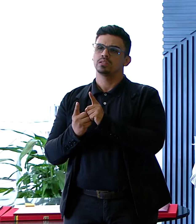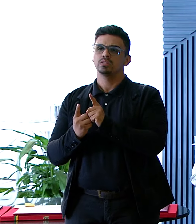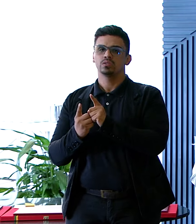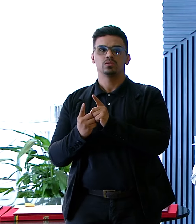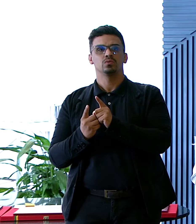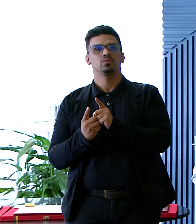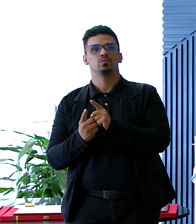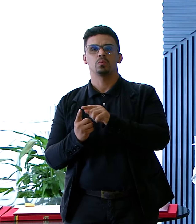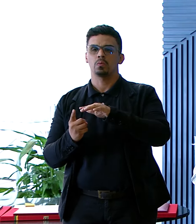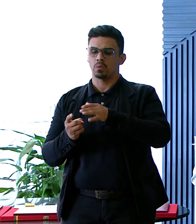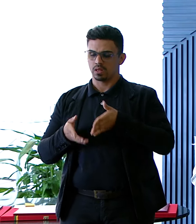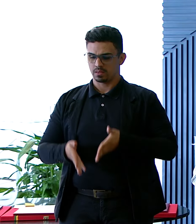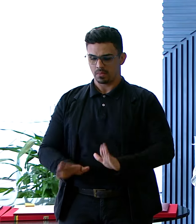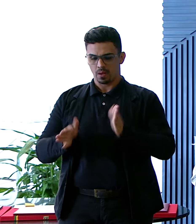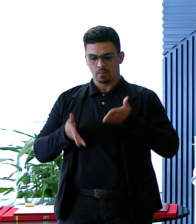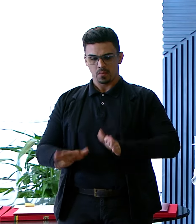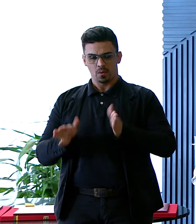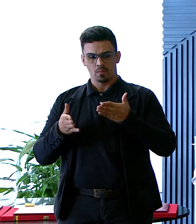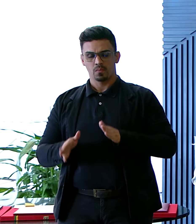significativa